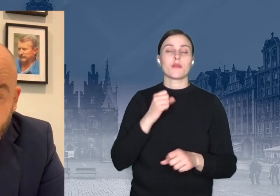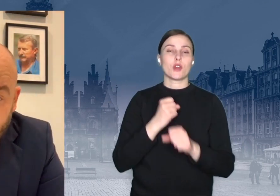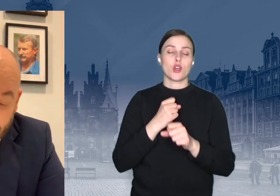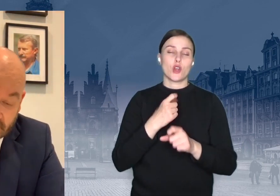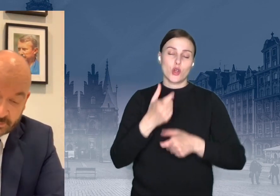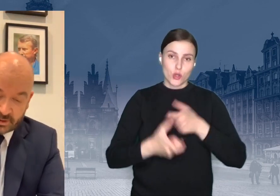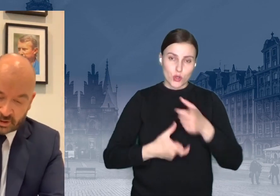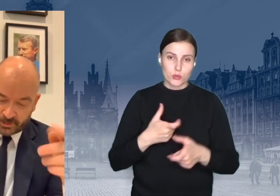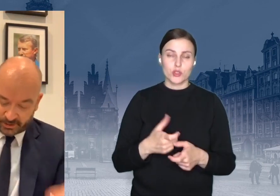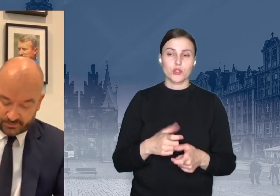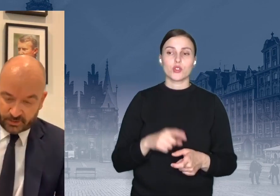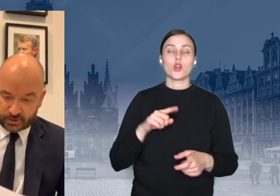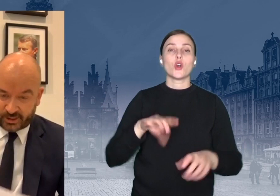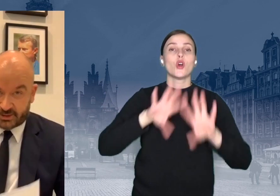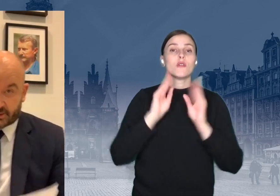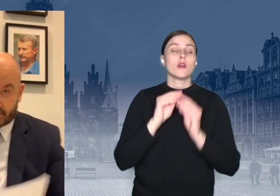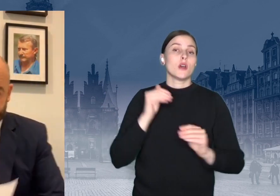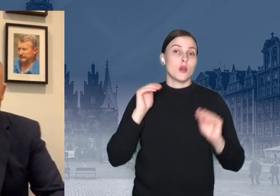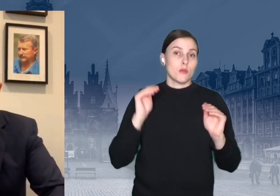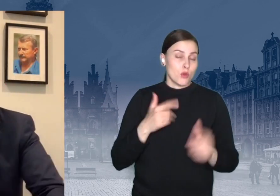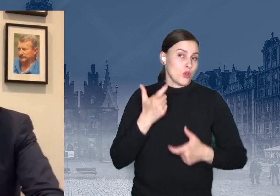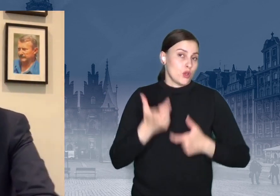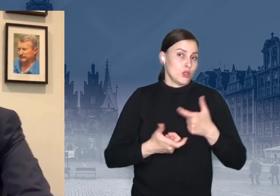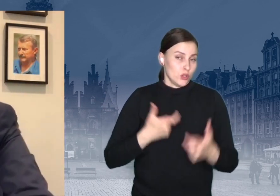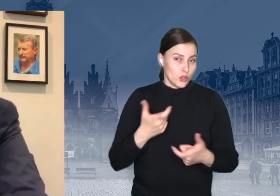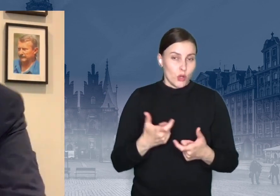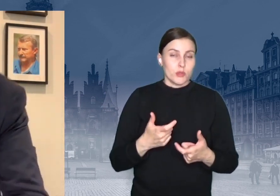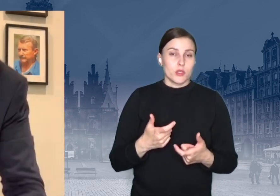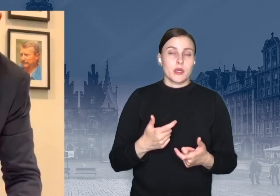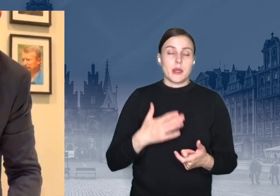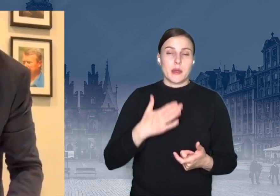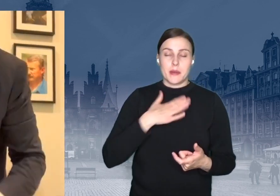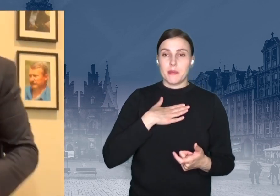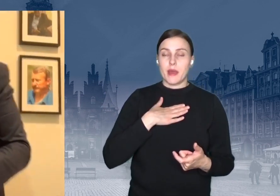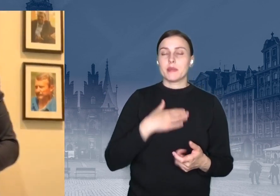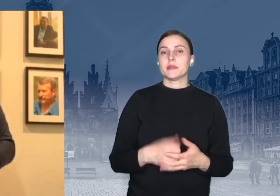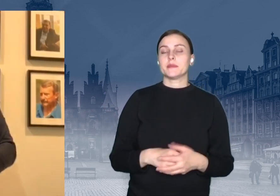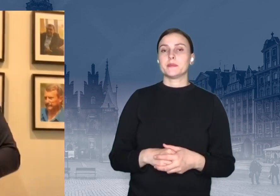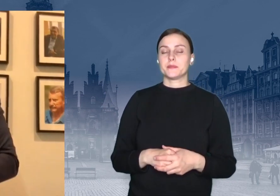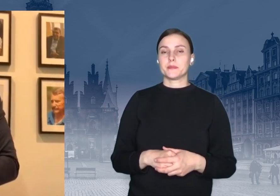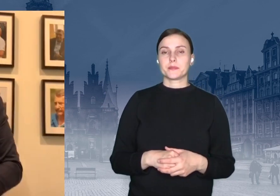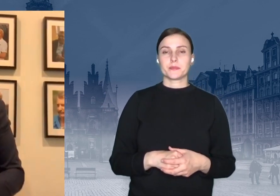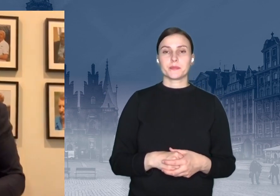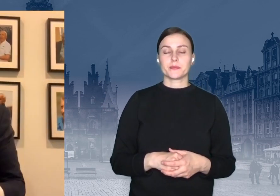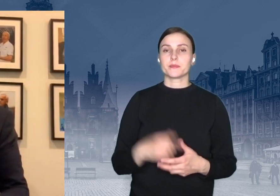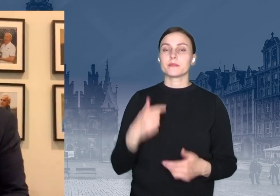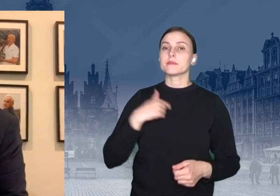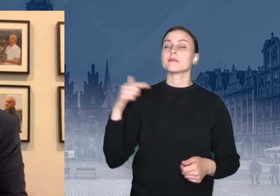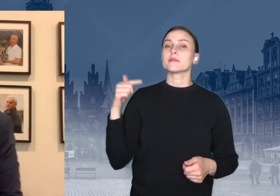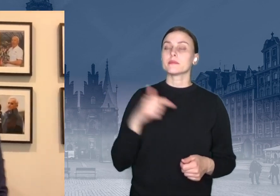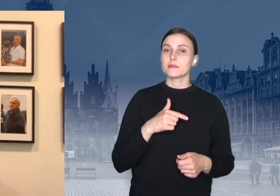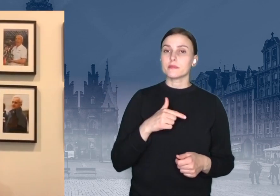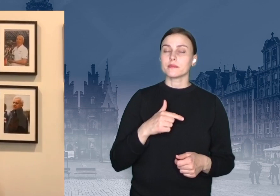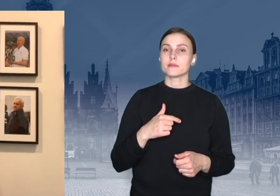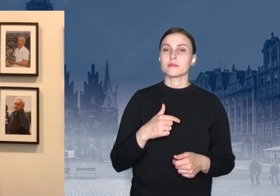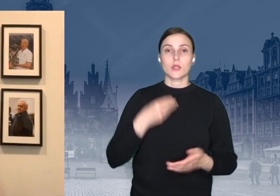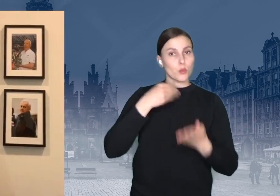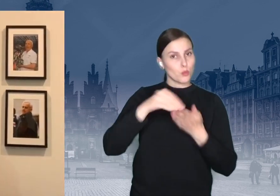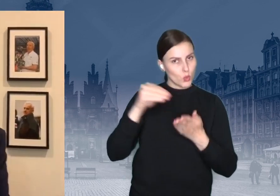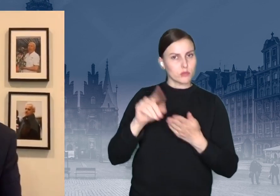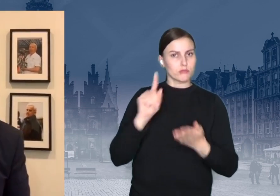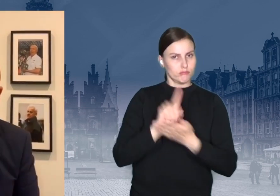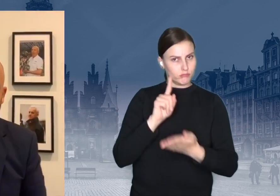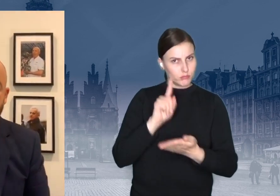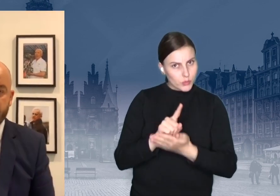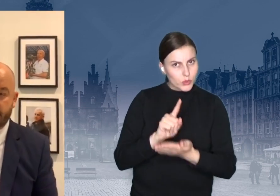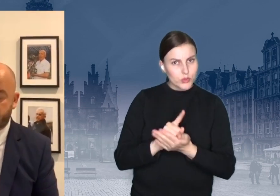odbyć. Chodźmy jeszcze na chwilę do szatnicy. Żeby to wszystko się mogło odbyć, to musimy, moi drodzy, płacić podatki. Także ci, którzy jeszcze tego